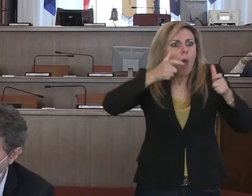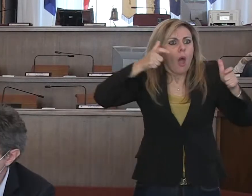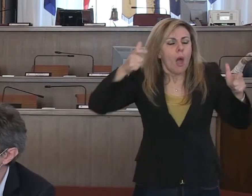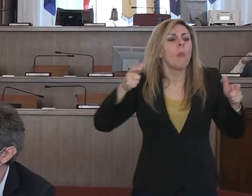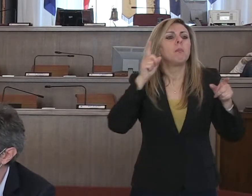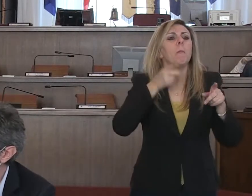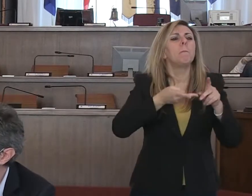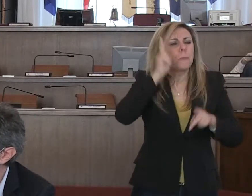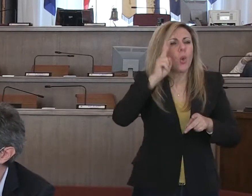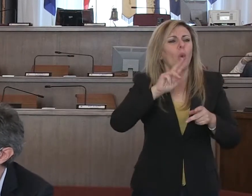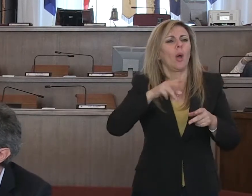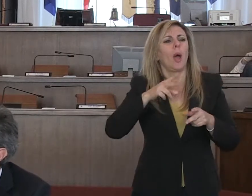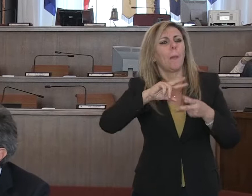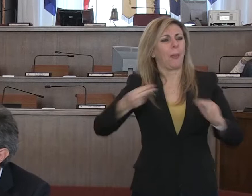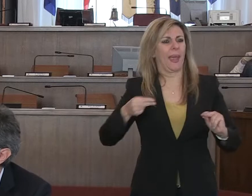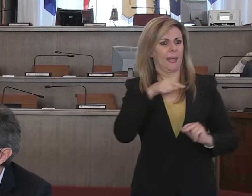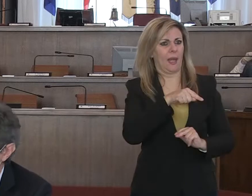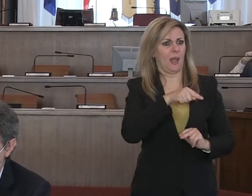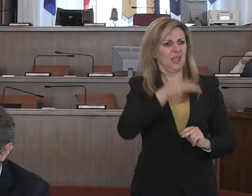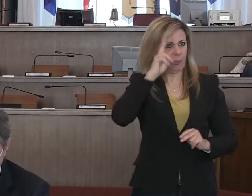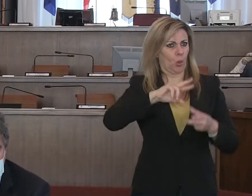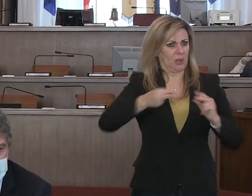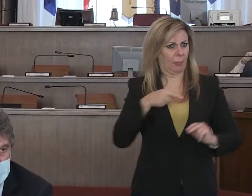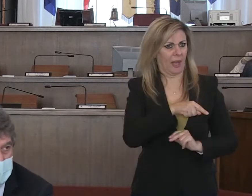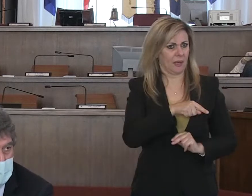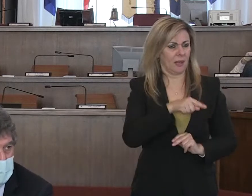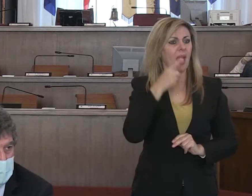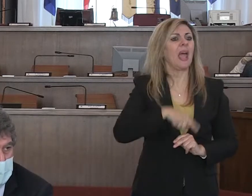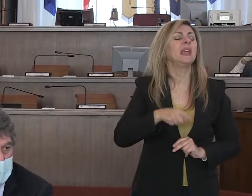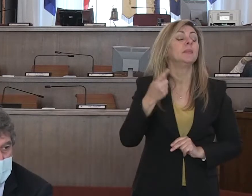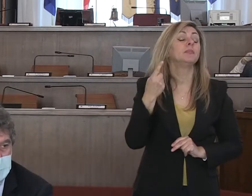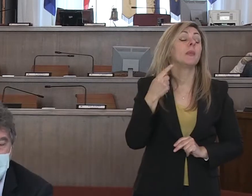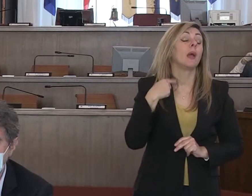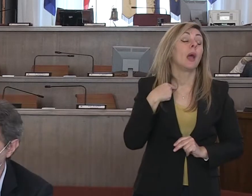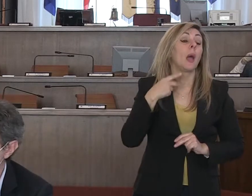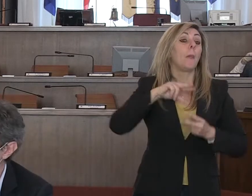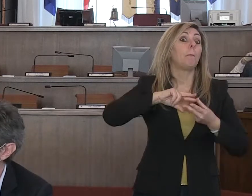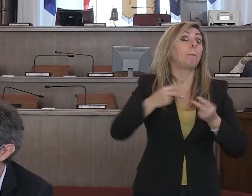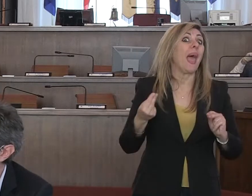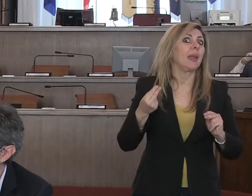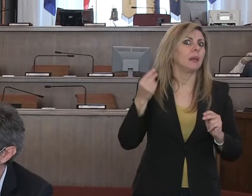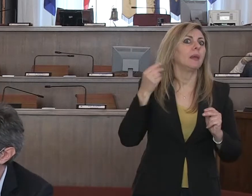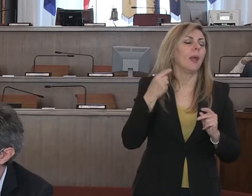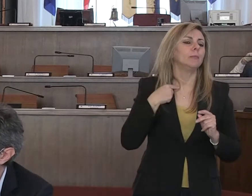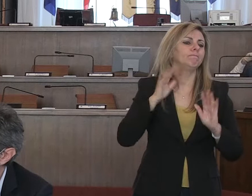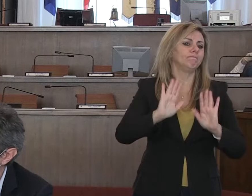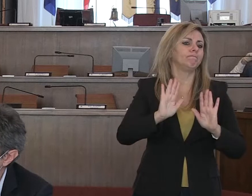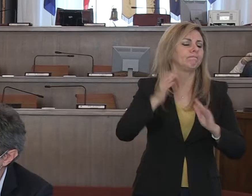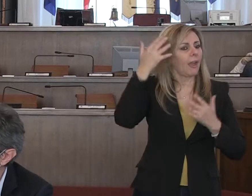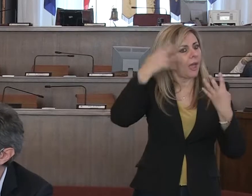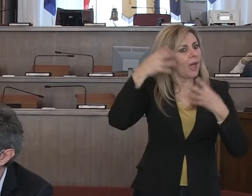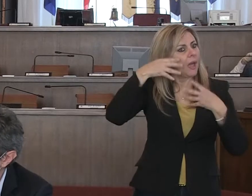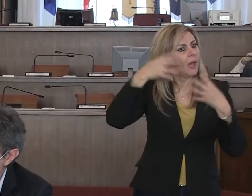di Penne sulla quale abbiamo fatto delle riflessioni prima di decidere se includerla o escluderla,